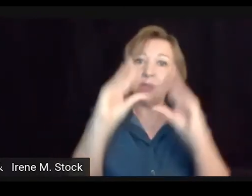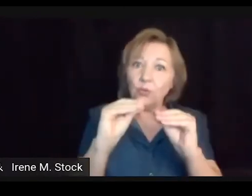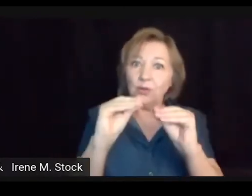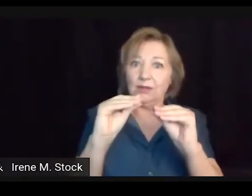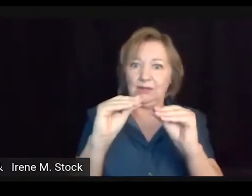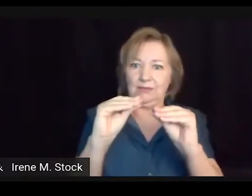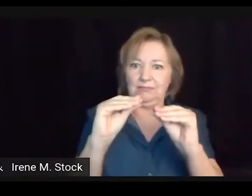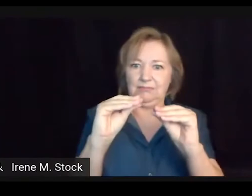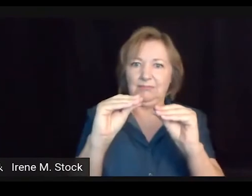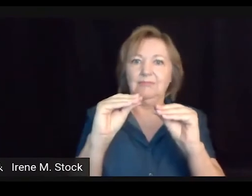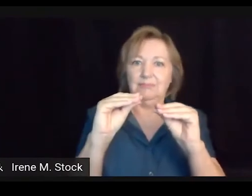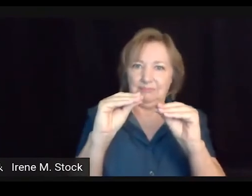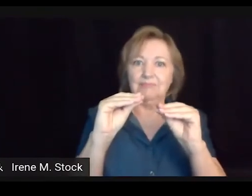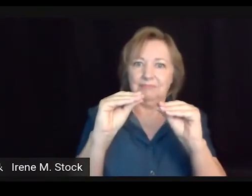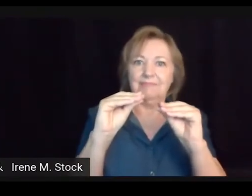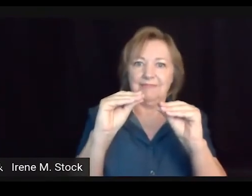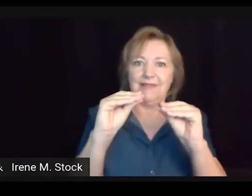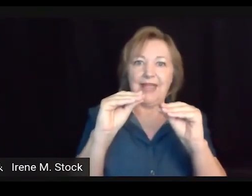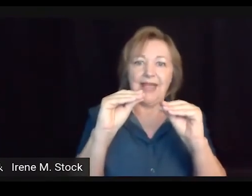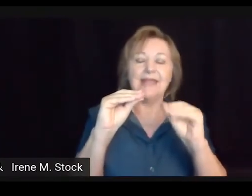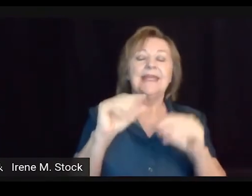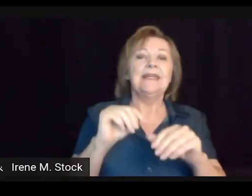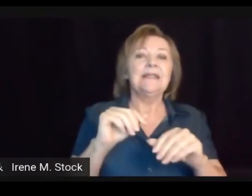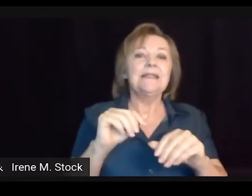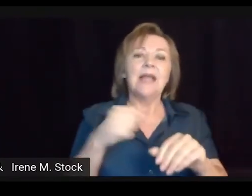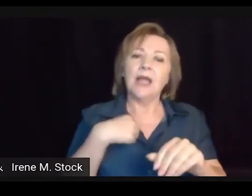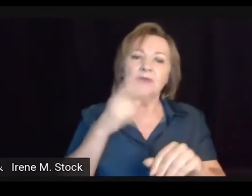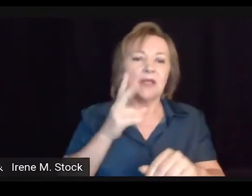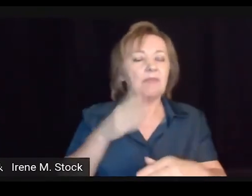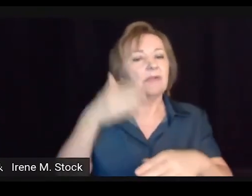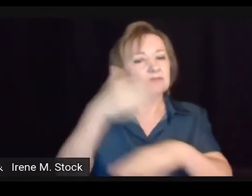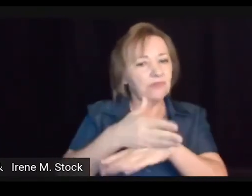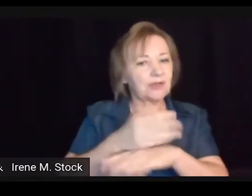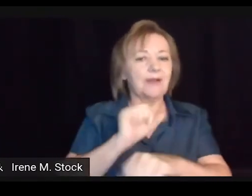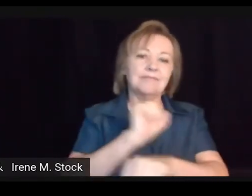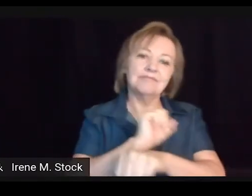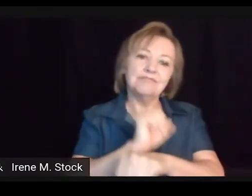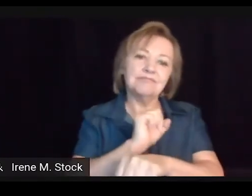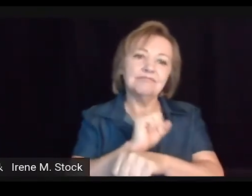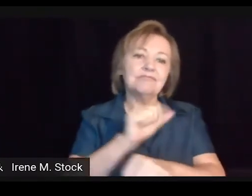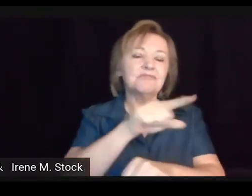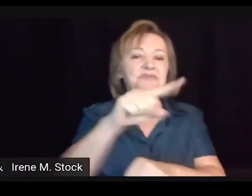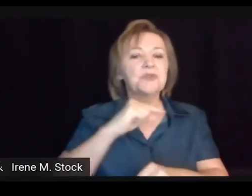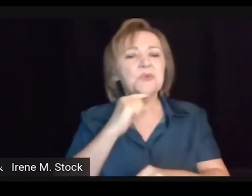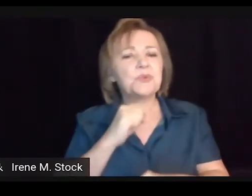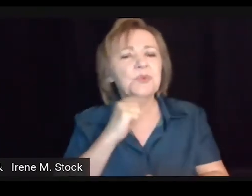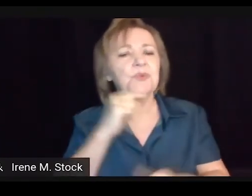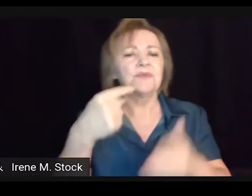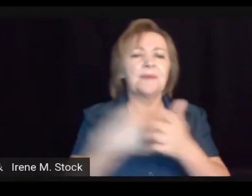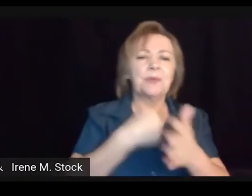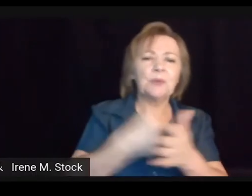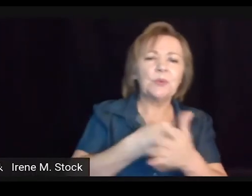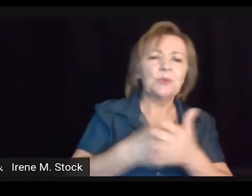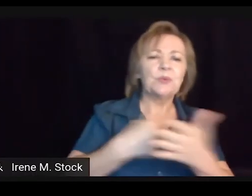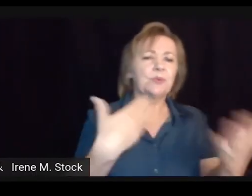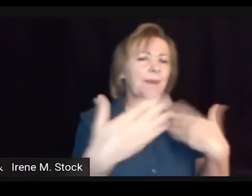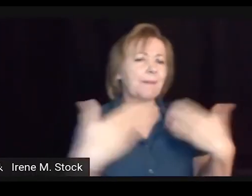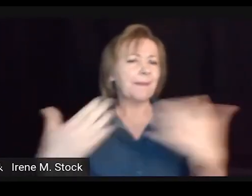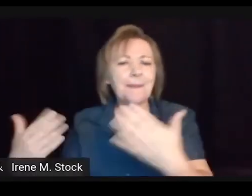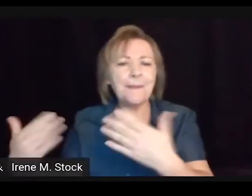Das 8 às 9 da noite, né. Das 20 às 21 horas ali. Eu sempre vou estar disponível. E